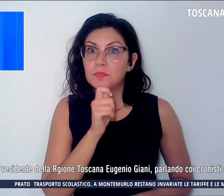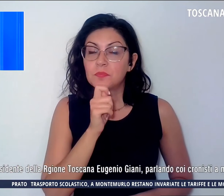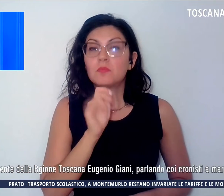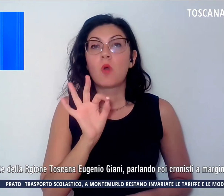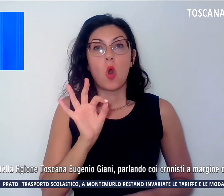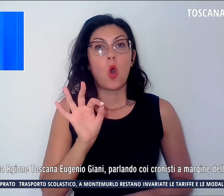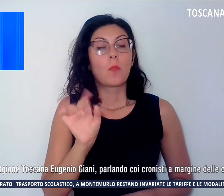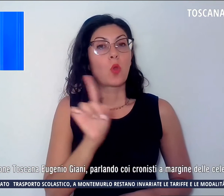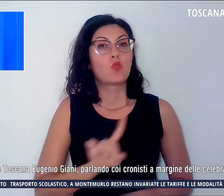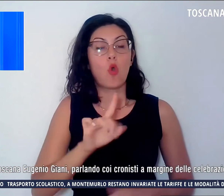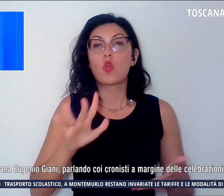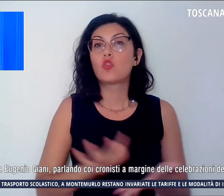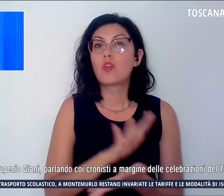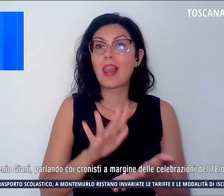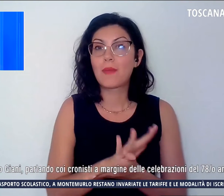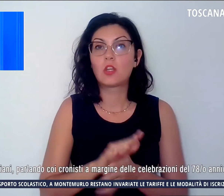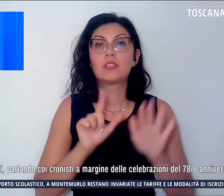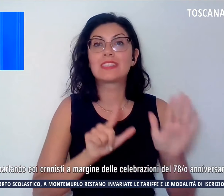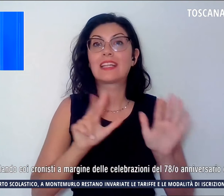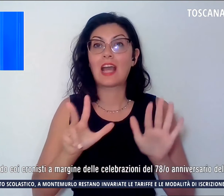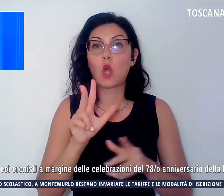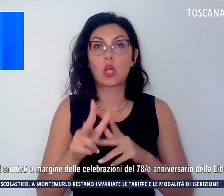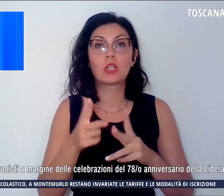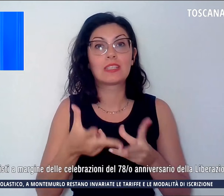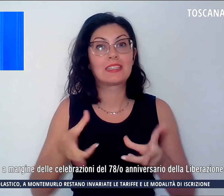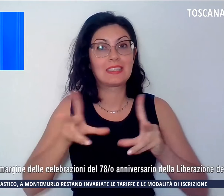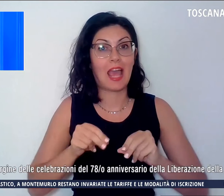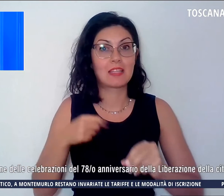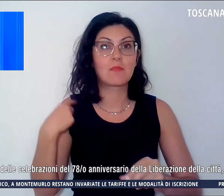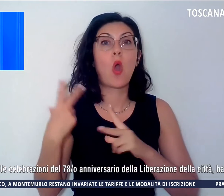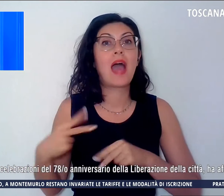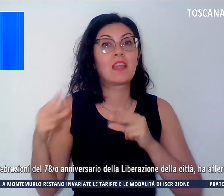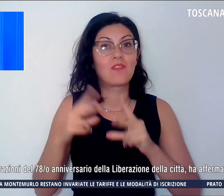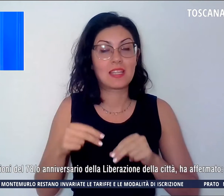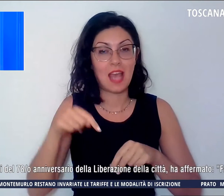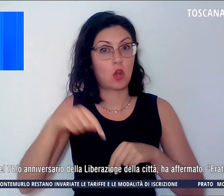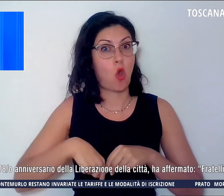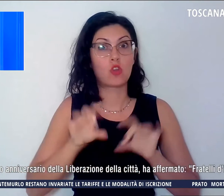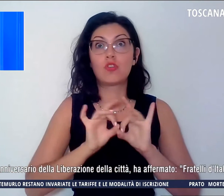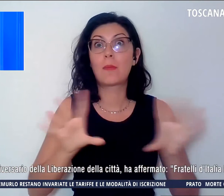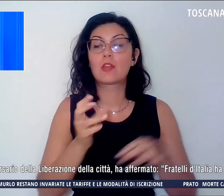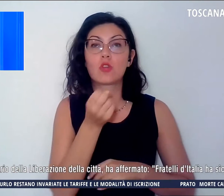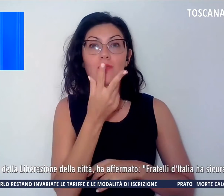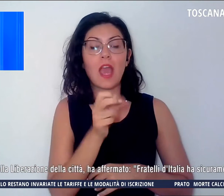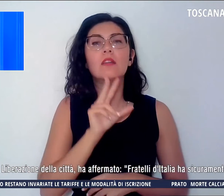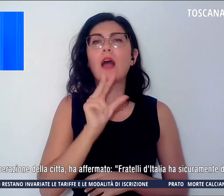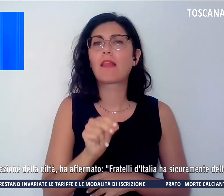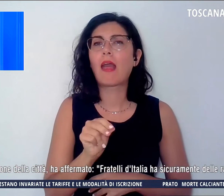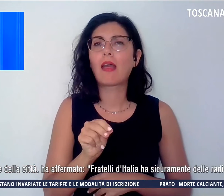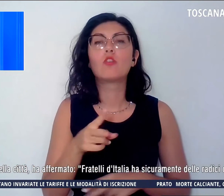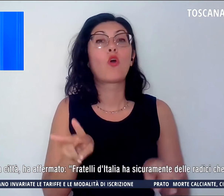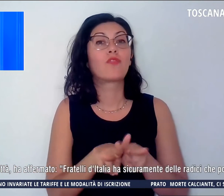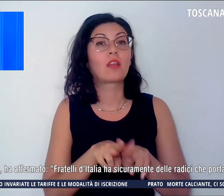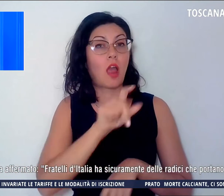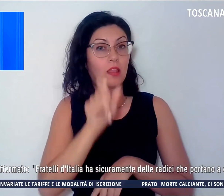celebrazioni del 78esimo anniversario oggi della liberazione di Firenze, ha detto che Fratelli d'Italia ha